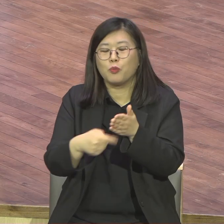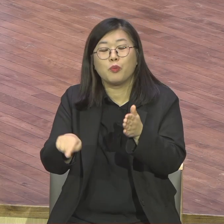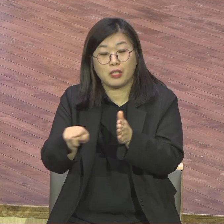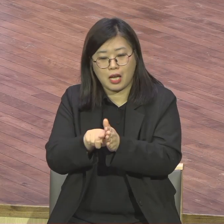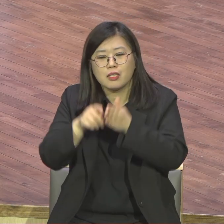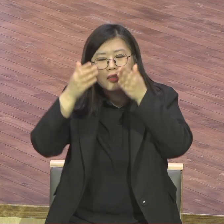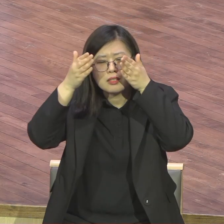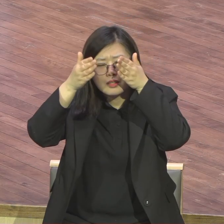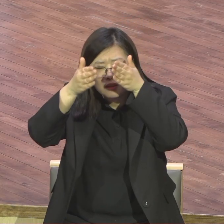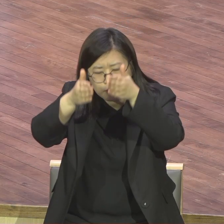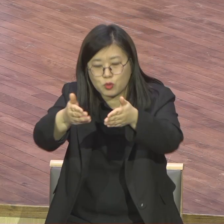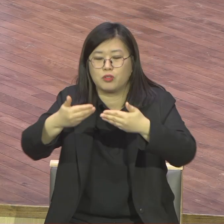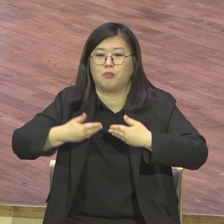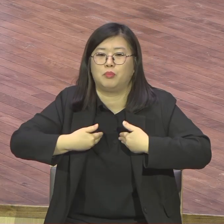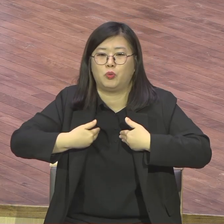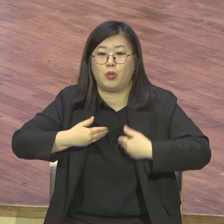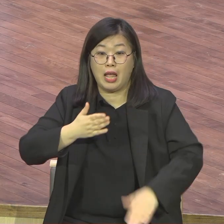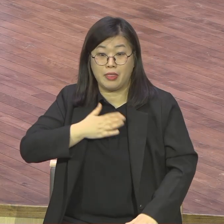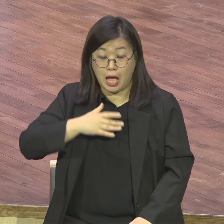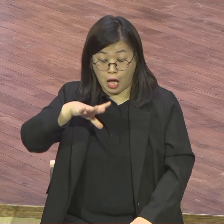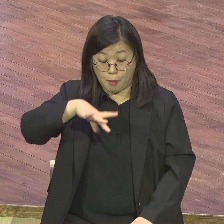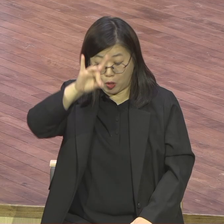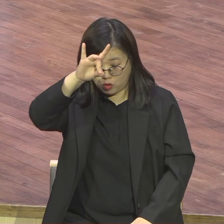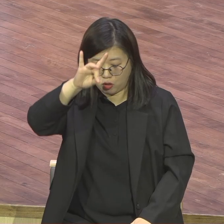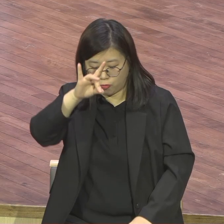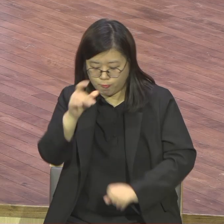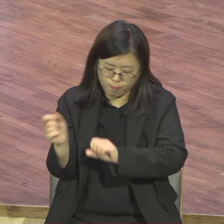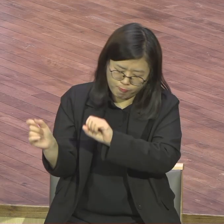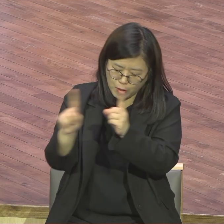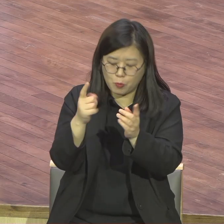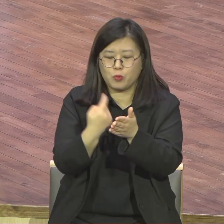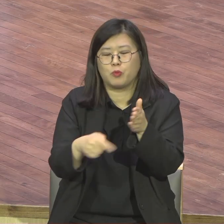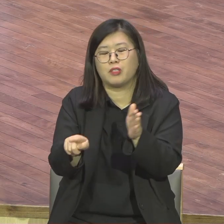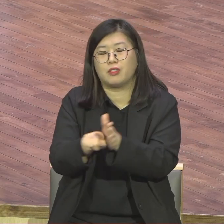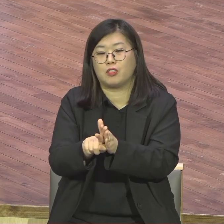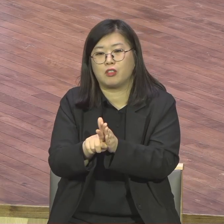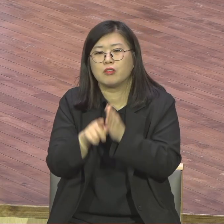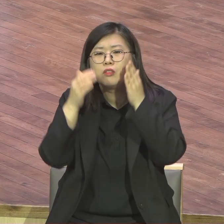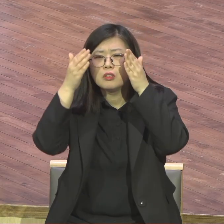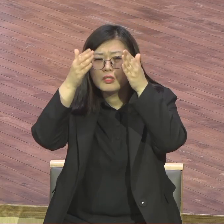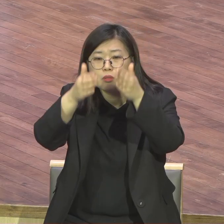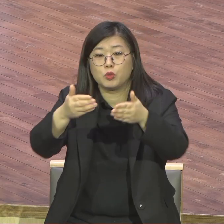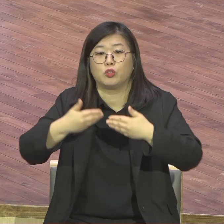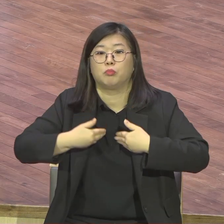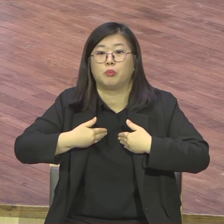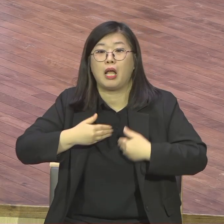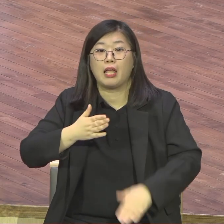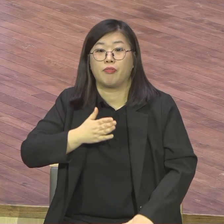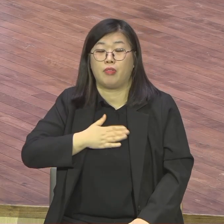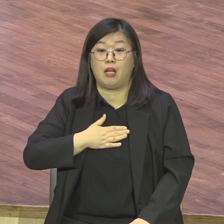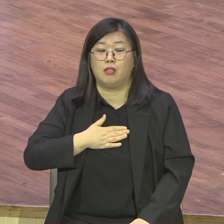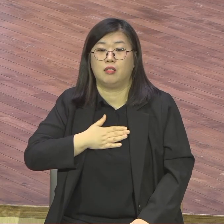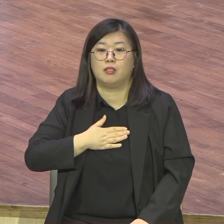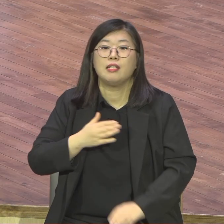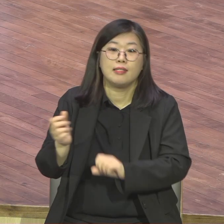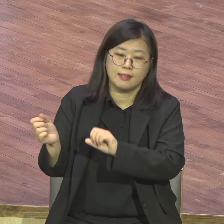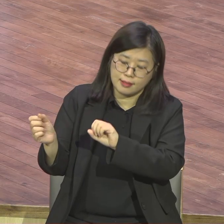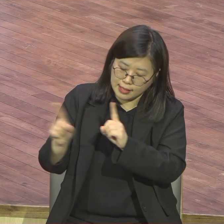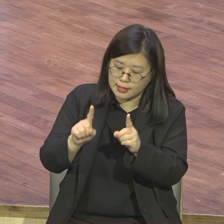나를 살리는 중지자 여러분 나를 살리는 내가 살면 우리 가정도 살고